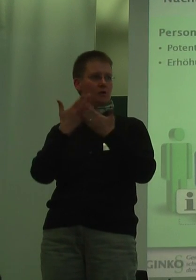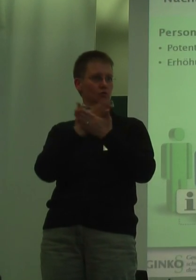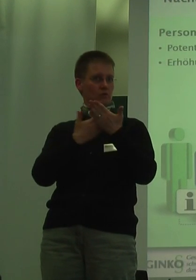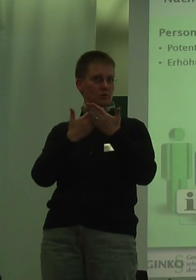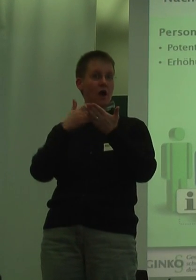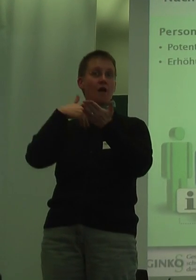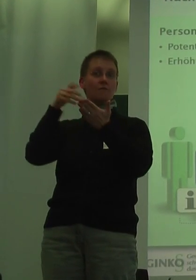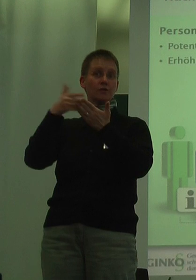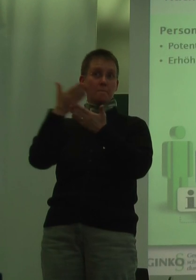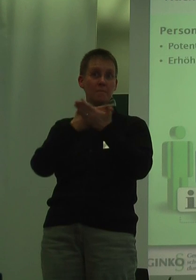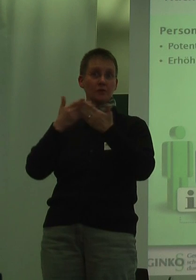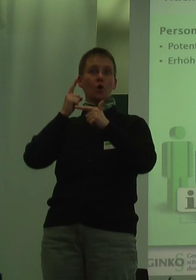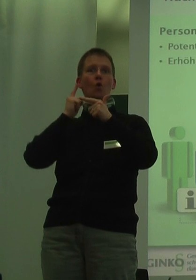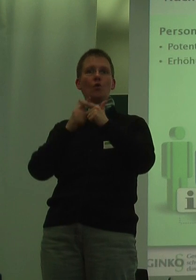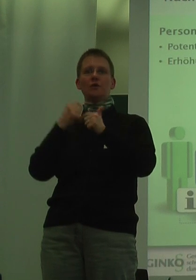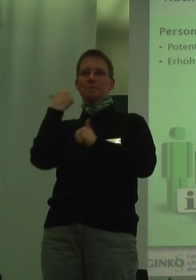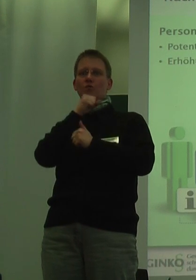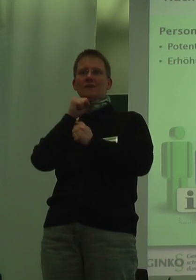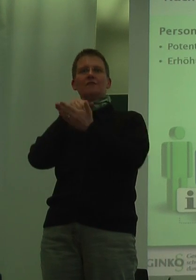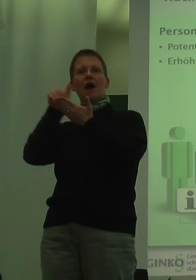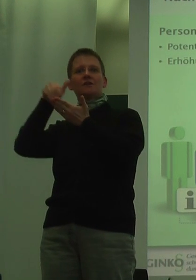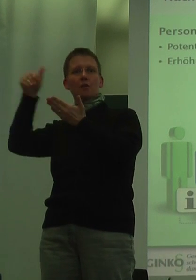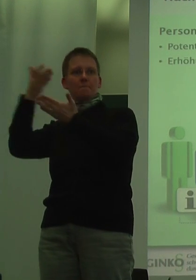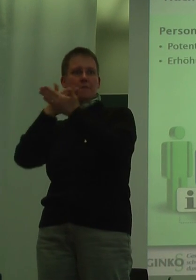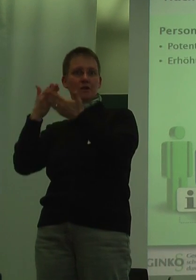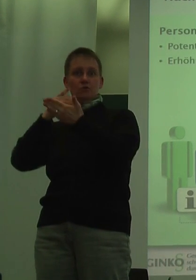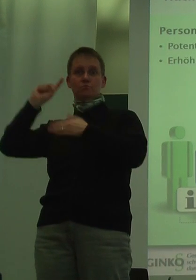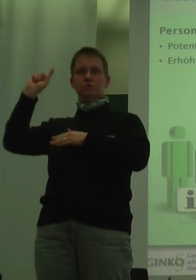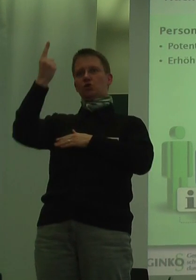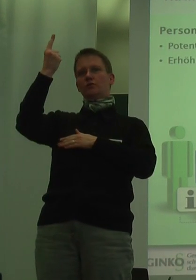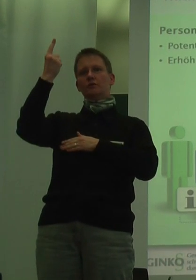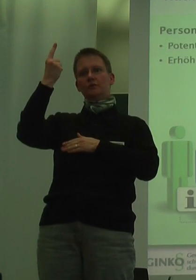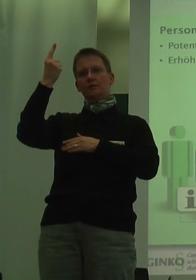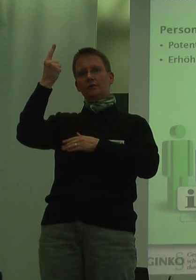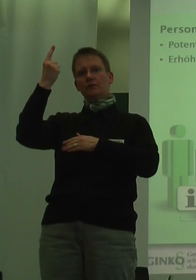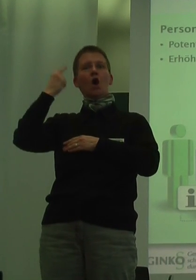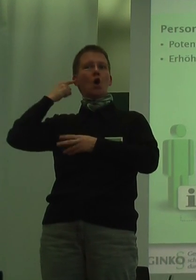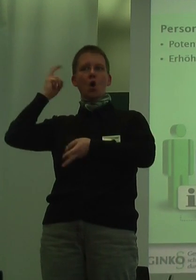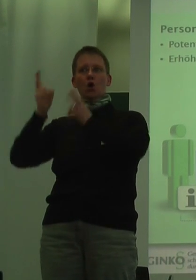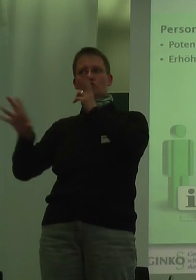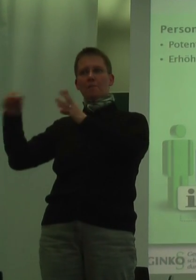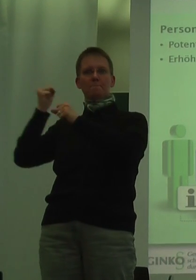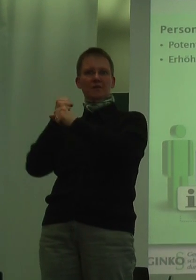Fortbildung, es auch die berufliche Weiterbildung der Mitarbeiter und insbesondere auch der höhere schädigten Mitarbeiter zählt.